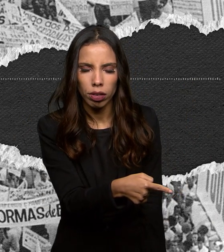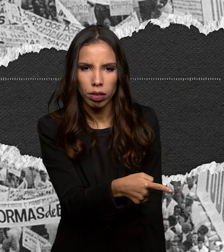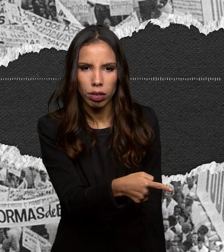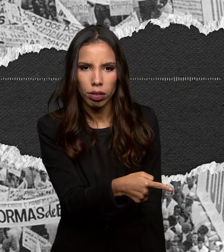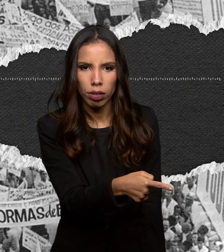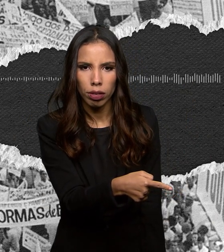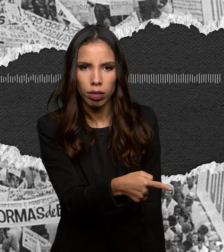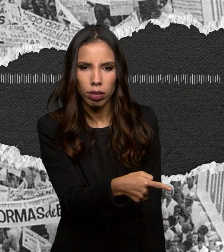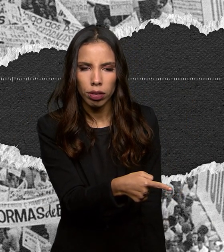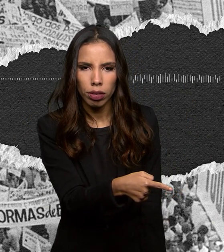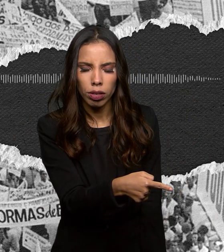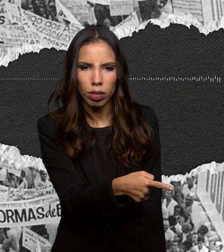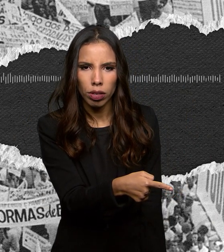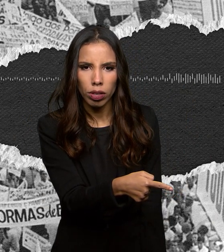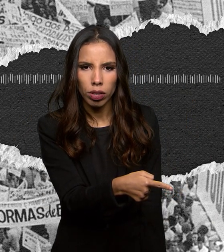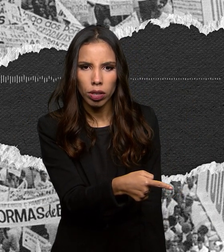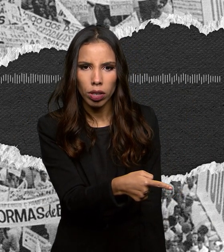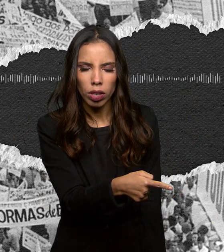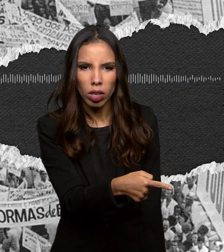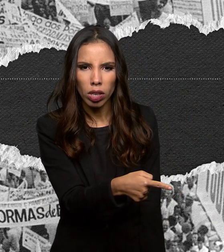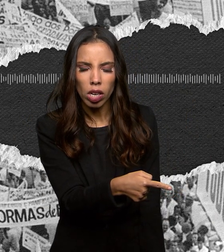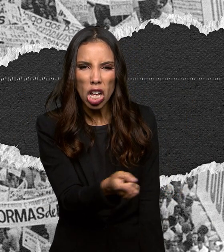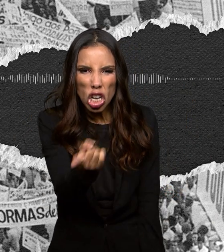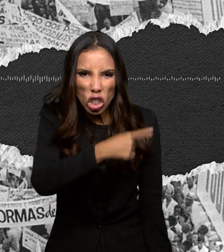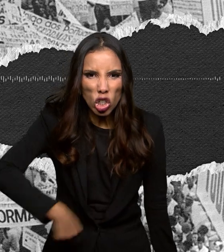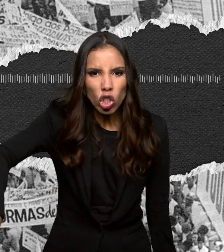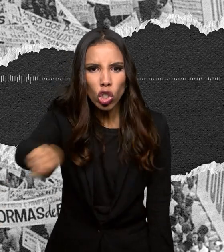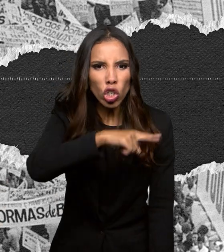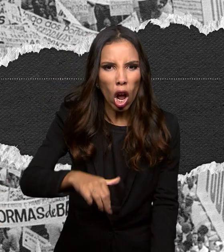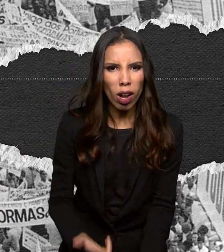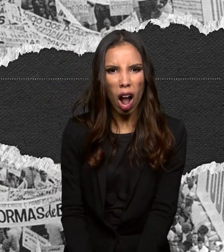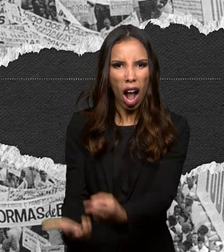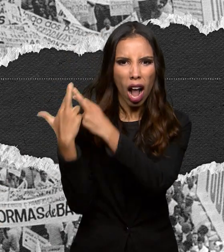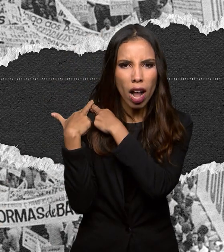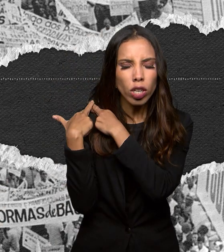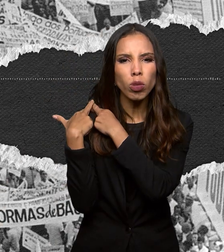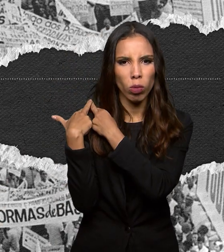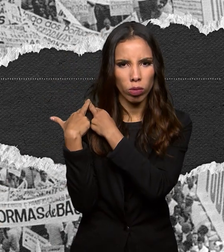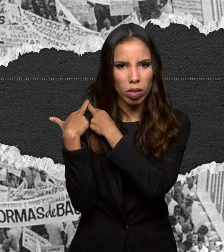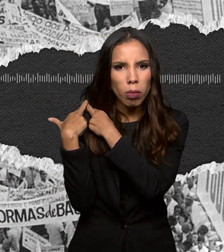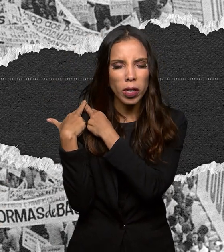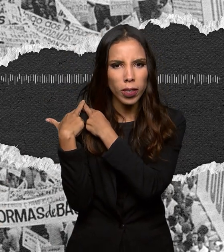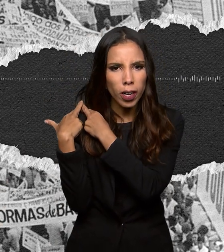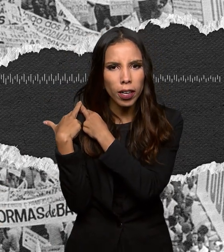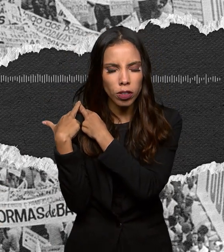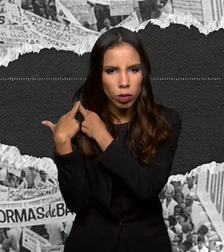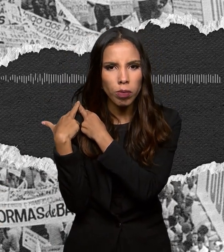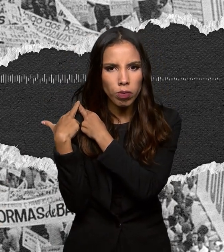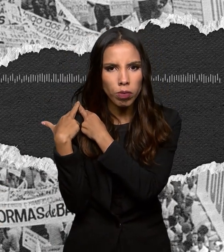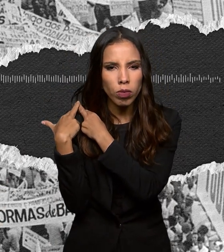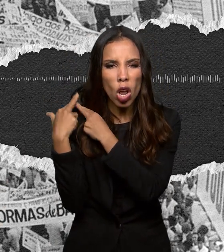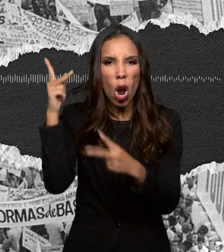Há sob a nossa responsabilidade a população do Brasil,